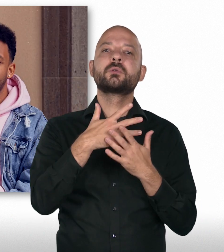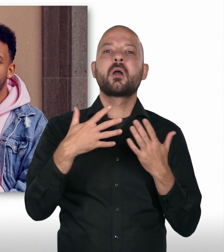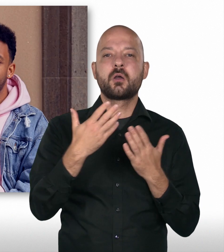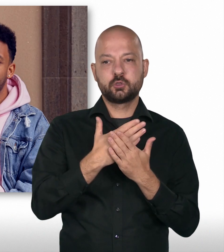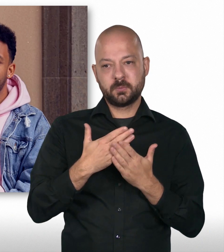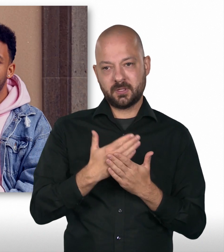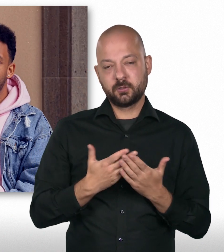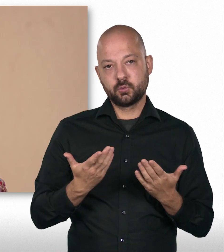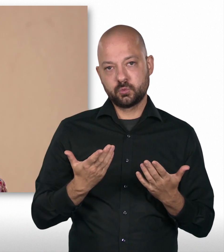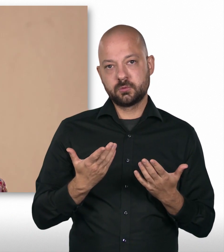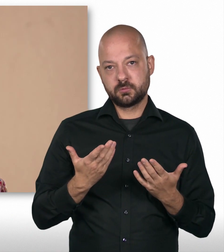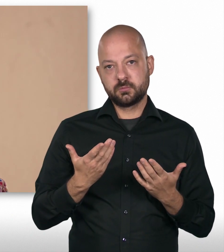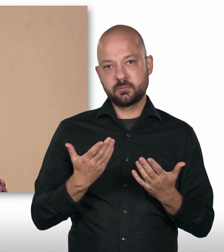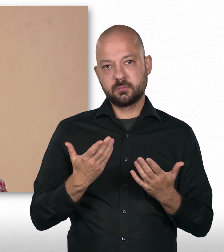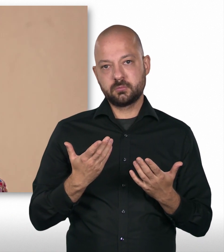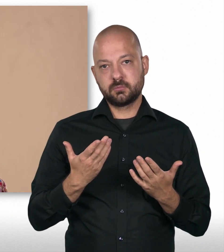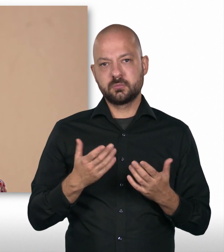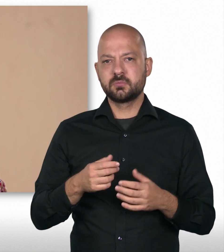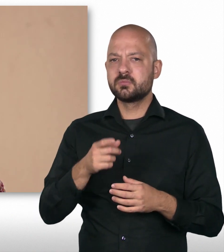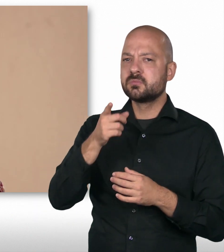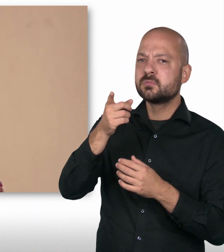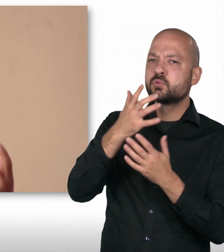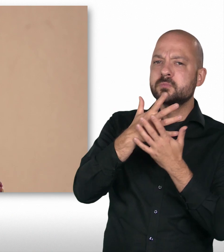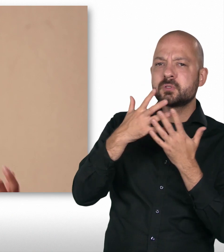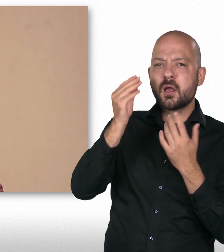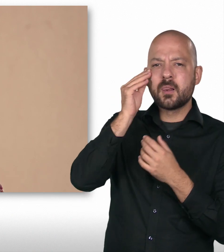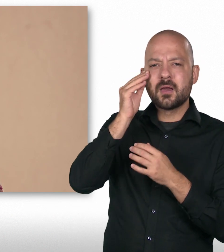sagen, im Moment die Sprachausbildung zum Beispiel. Also wir haben immer mittwochs einen Studientag,